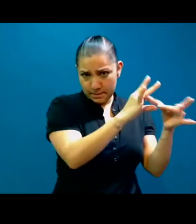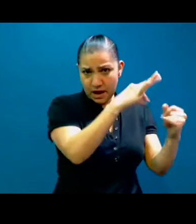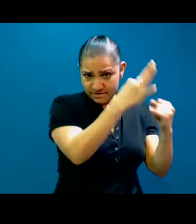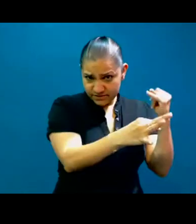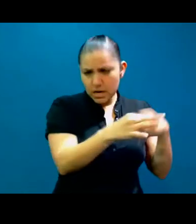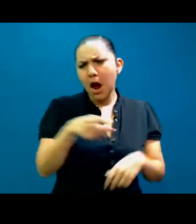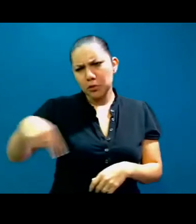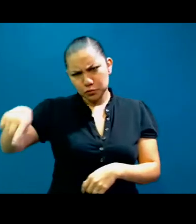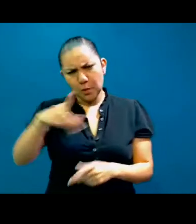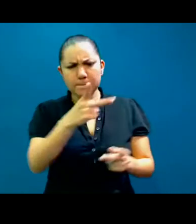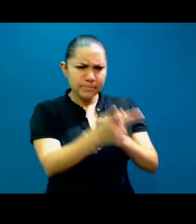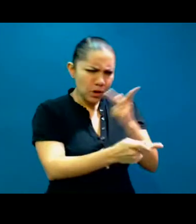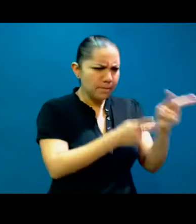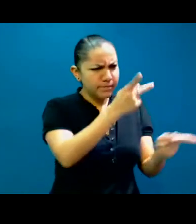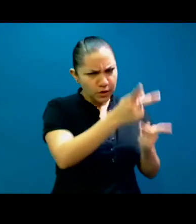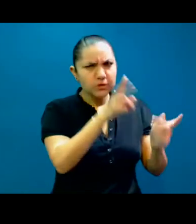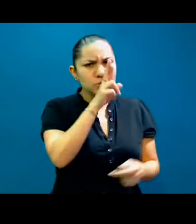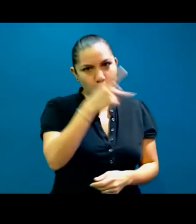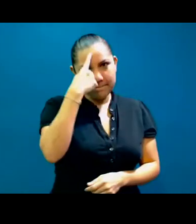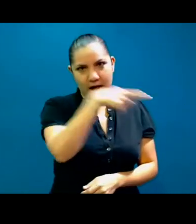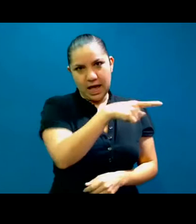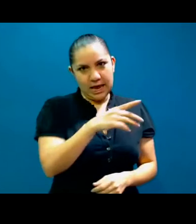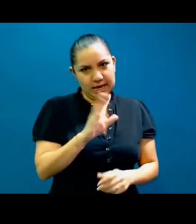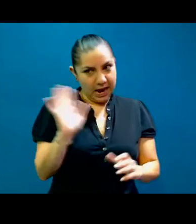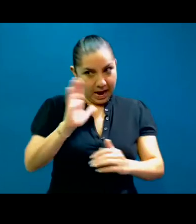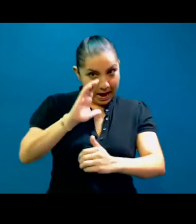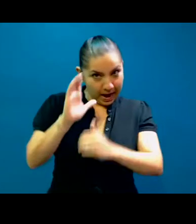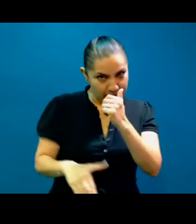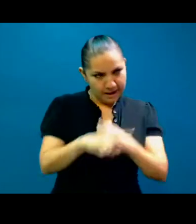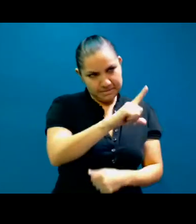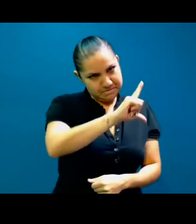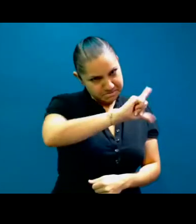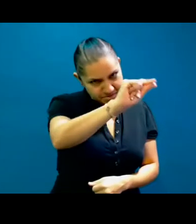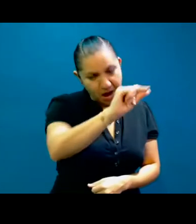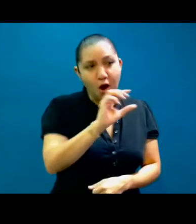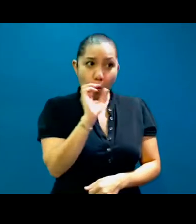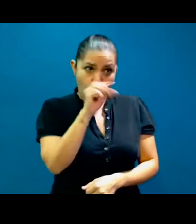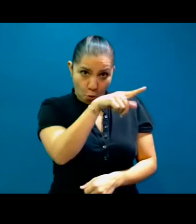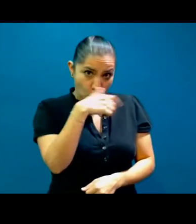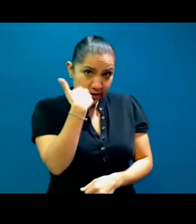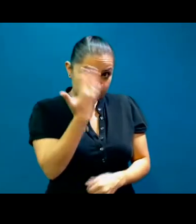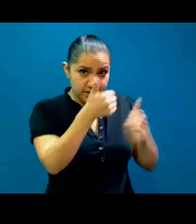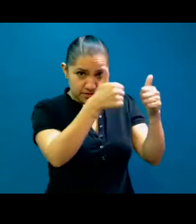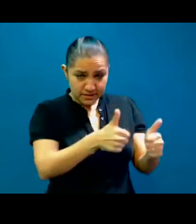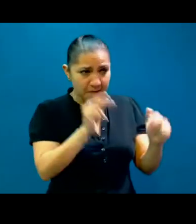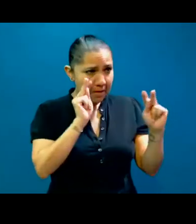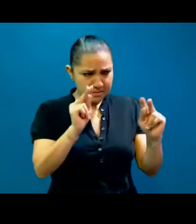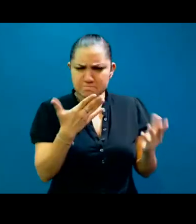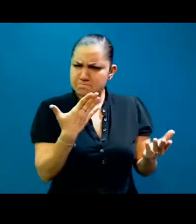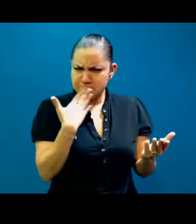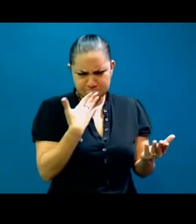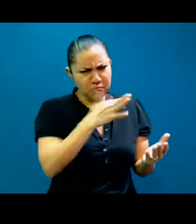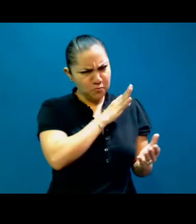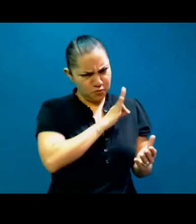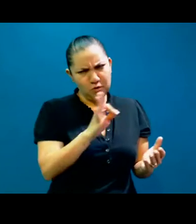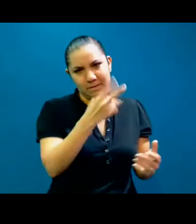y la podemos liberar si es que tiene otras cosas que hacer. Y si no, también está invitadísima a quedarse, pero no es nuestra intención de arruinarle el día,